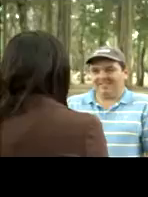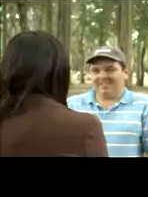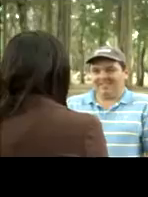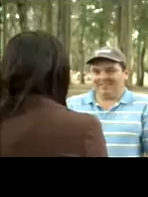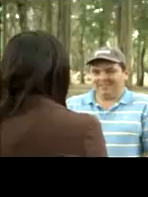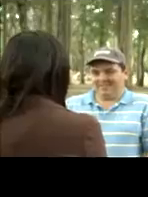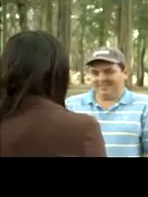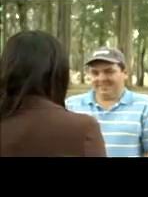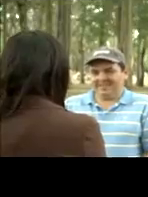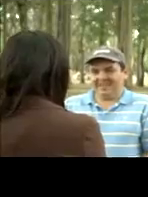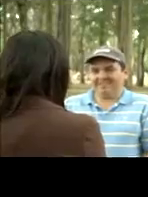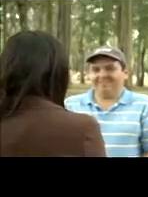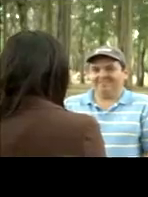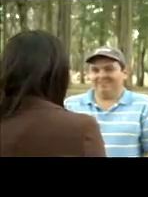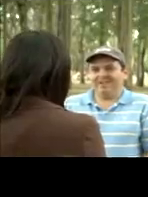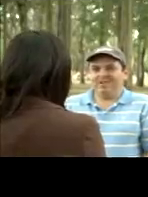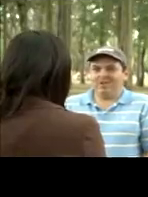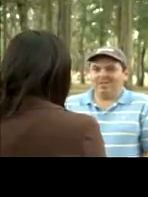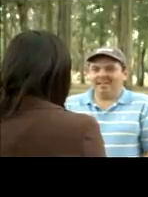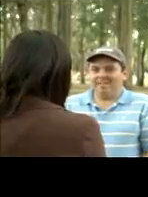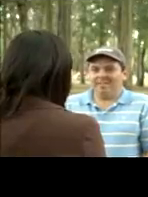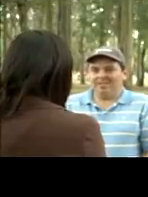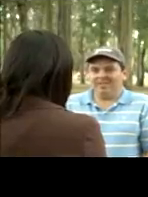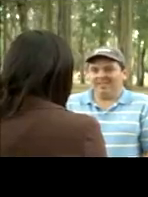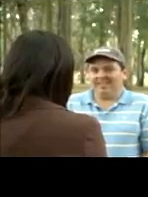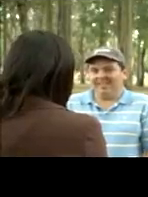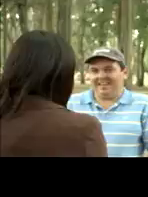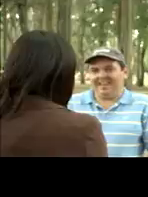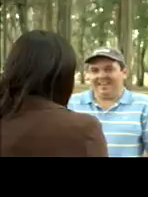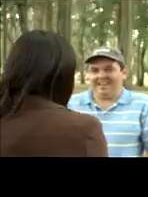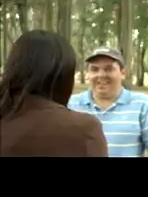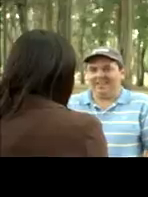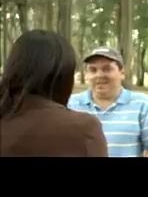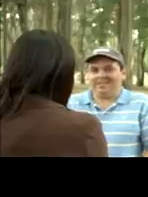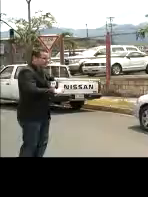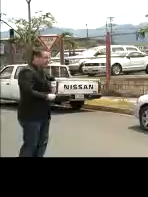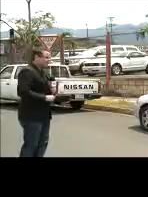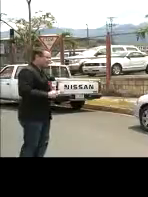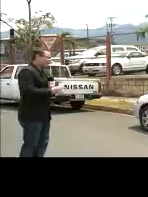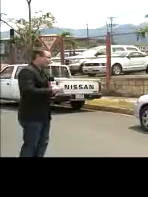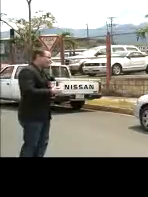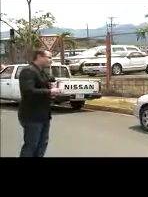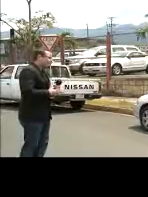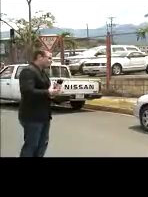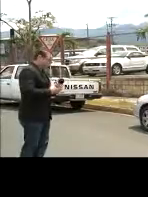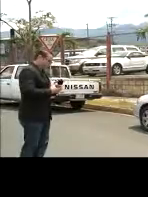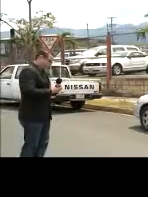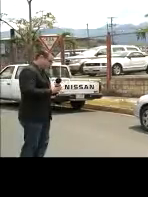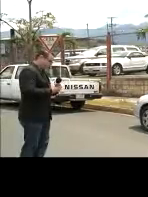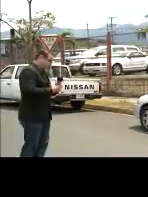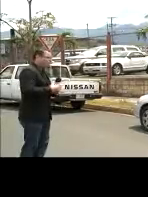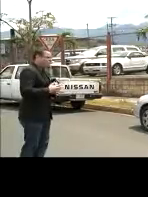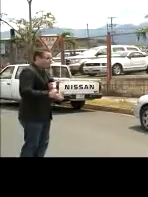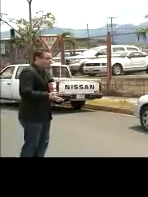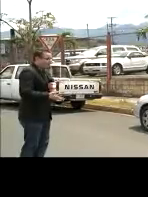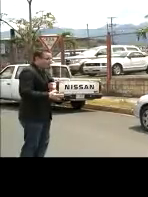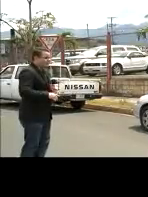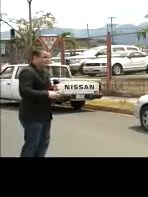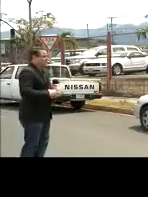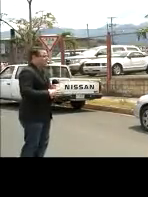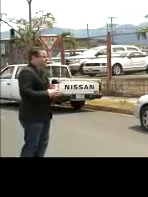Herrera a través de mensajes de Facebook, de texto y llamadas telefónicas, en vez de un derecho de respuesta como debe hacerse normalmente.